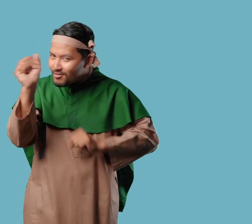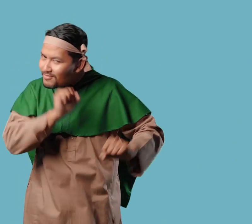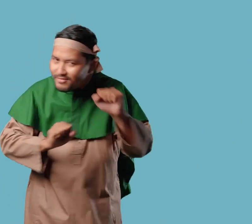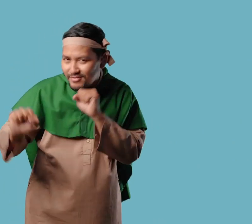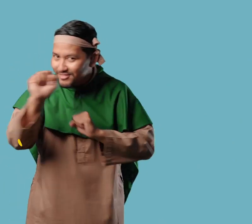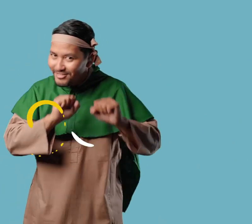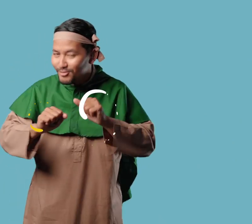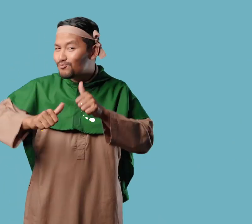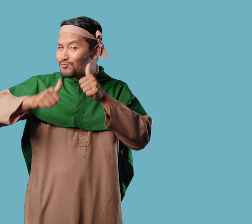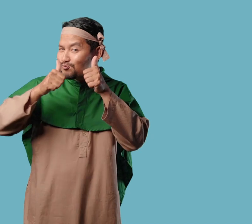nanti